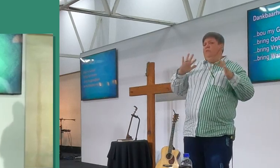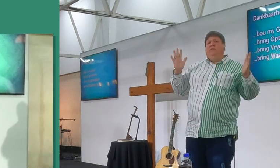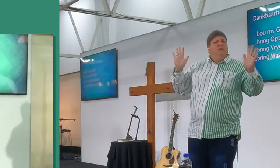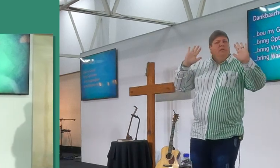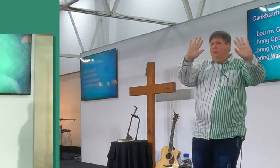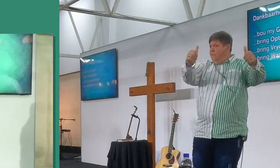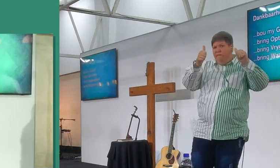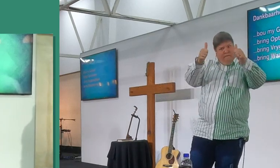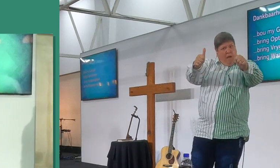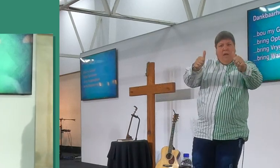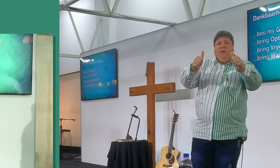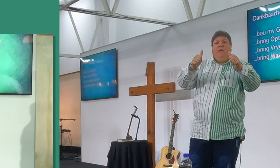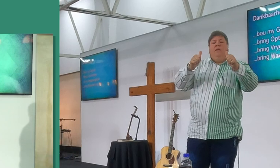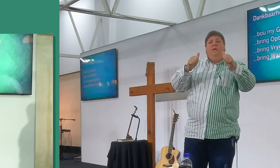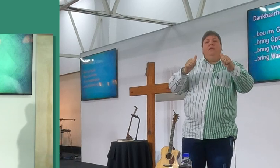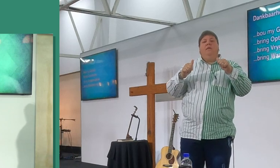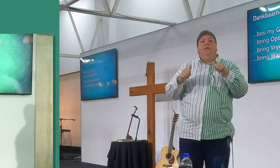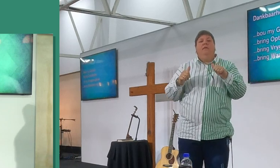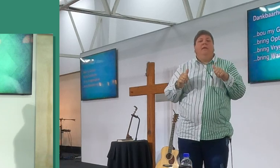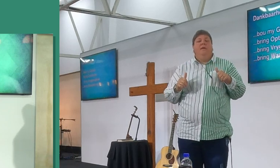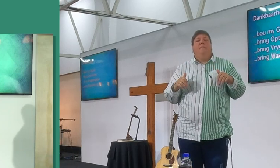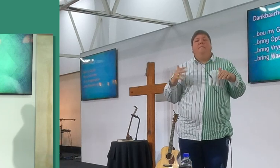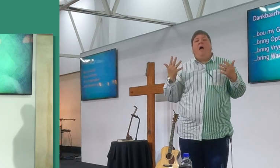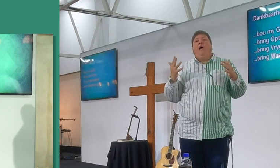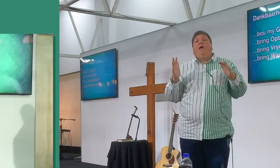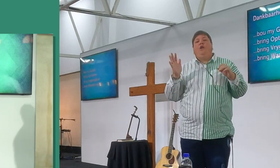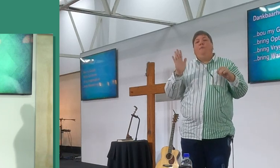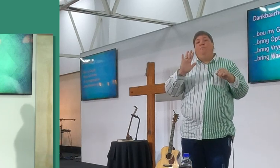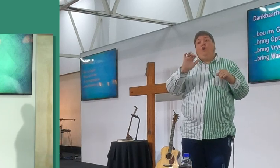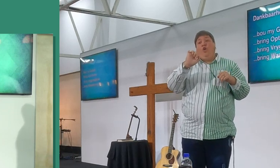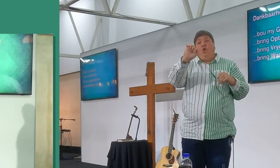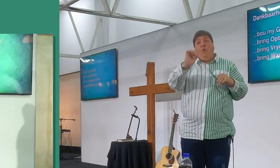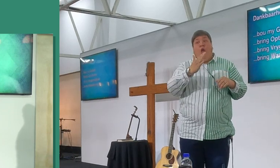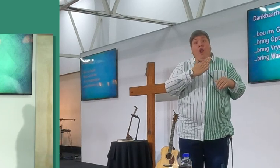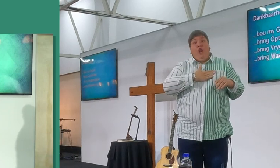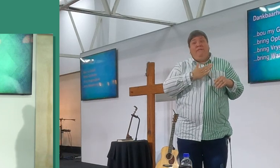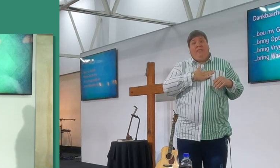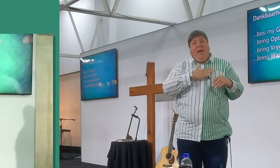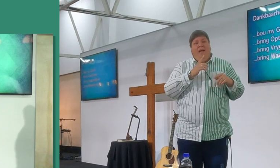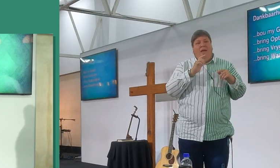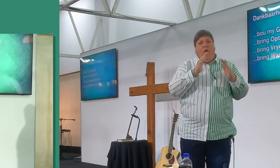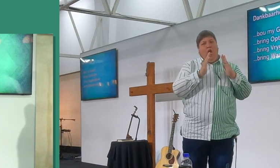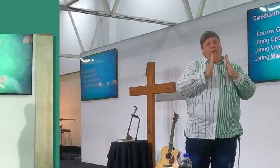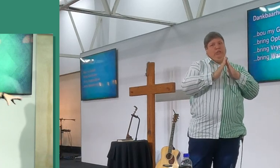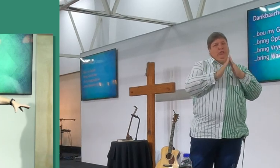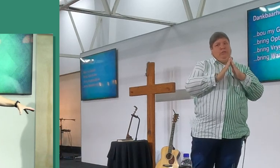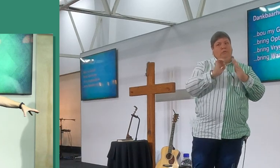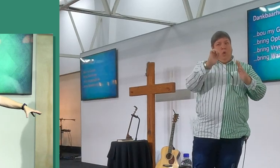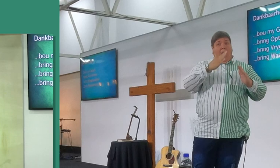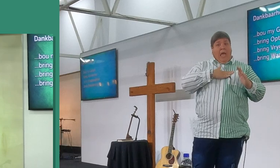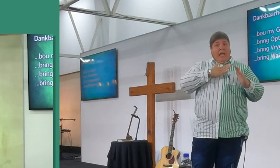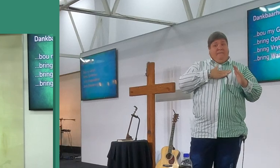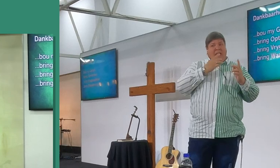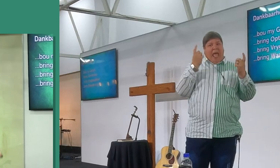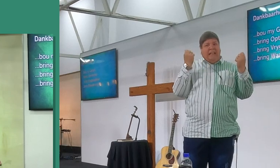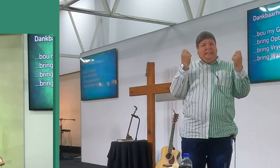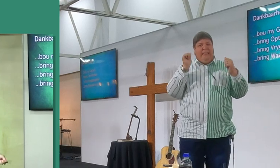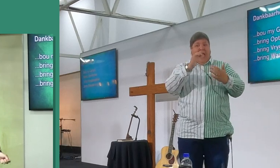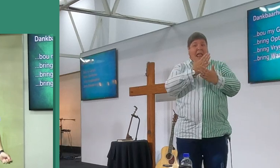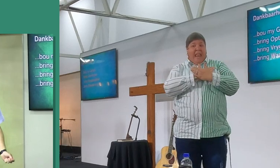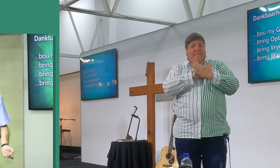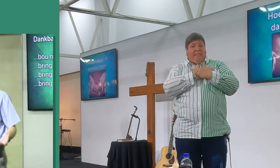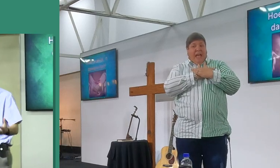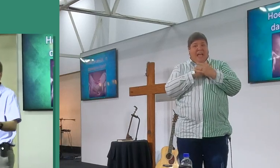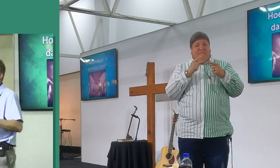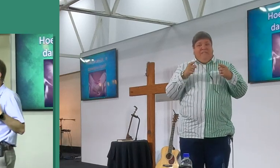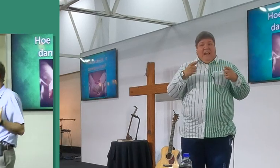oor die fansie goed wat jy het, maar jy mag nie, jou liefde in die goed vestig nie, jy mag nie jou hoop in die goed vestig nie, want dis die wat die